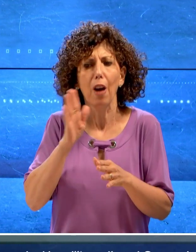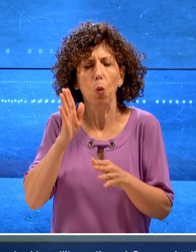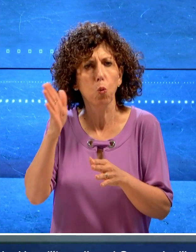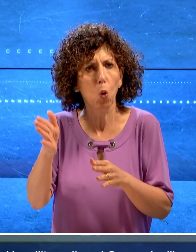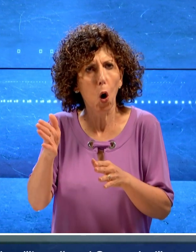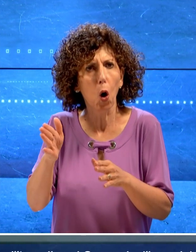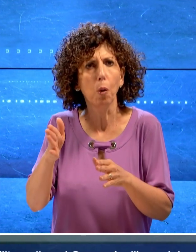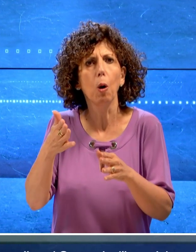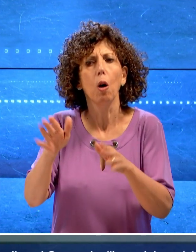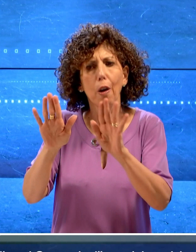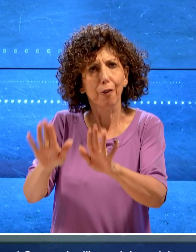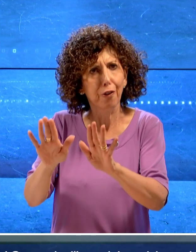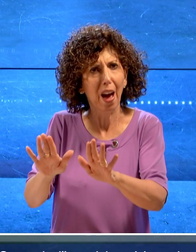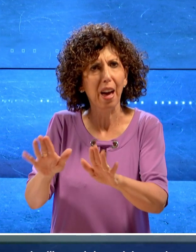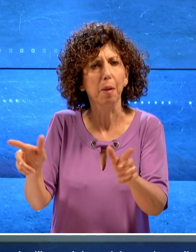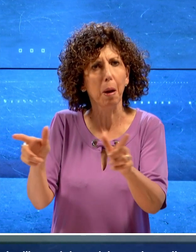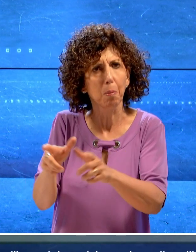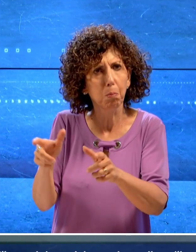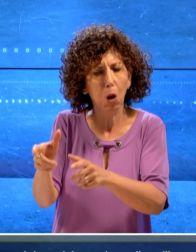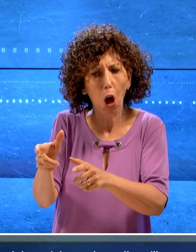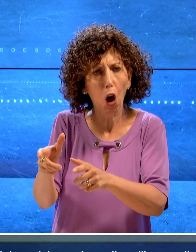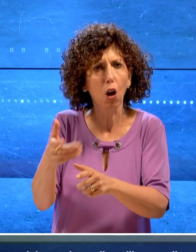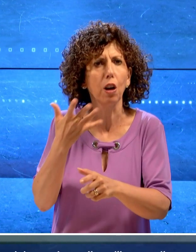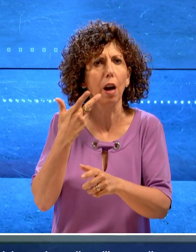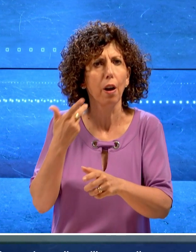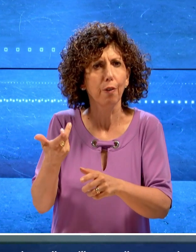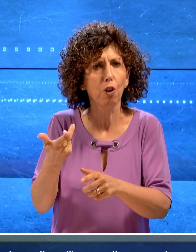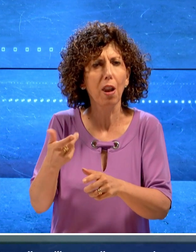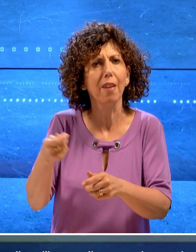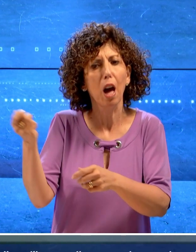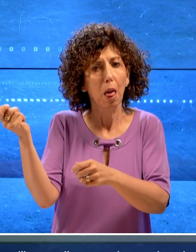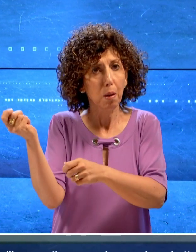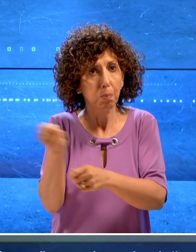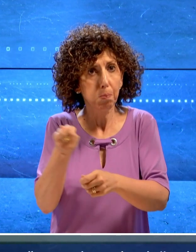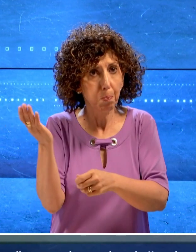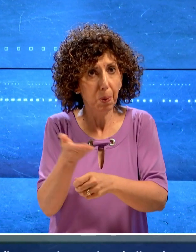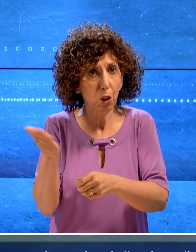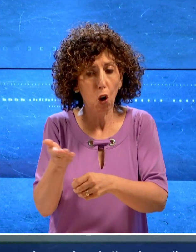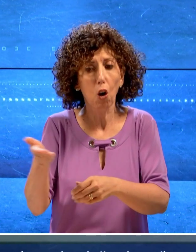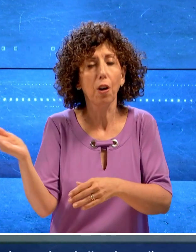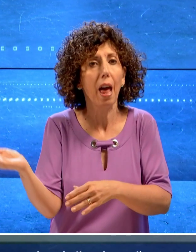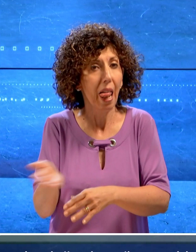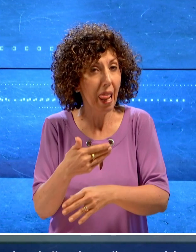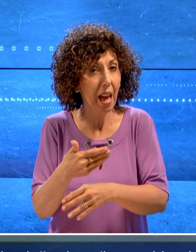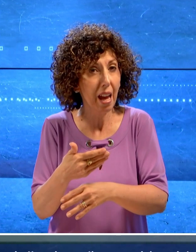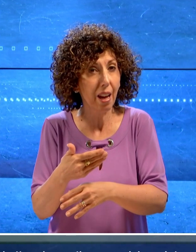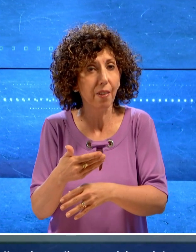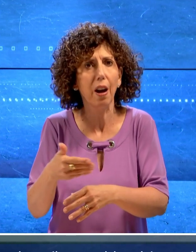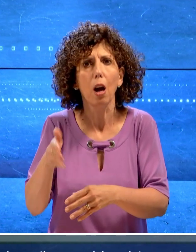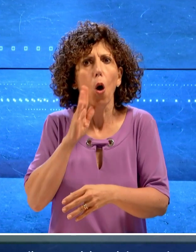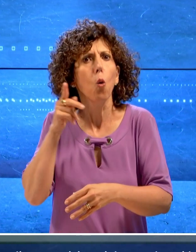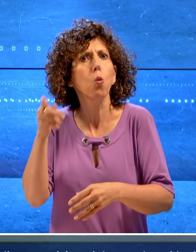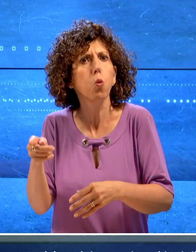suoi atteggiamenti, era intervenuto nel tentativo di sottrargli il piccone dalle mani. Nel corso di una breve